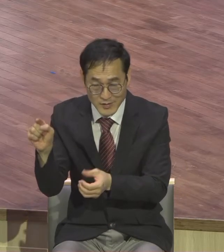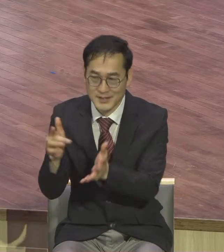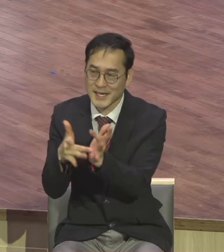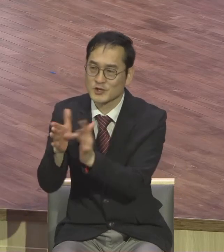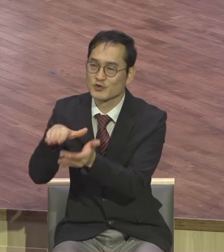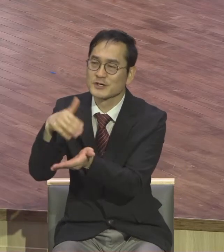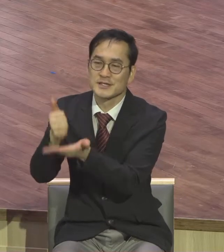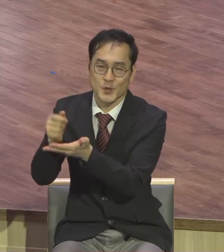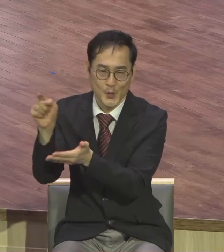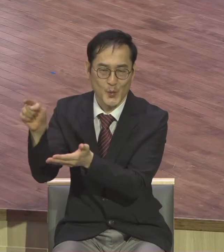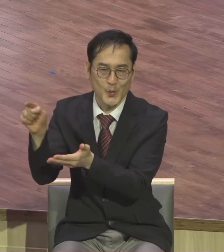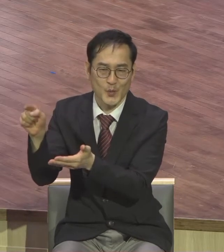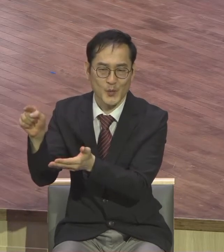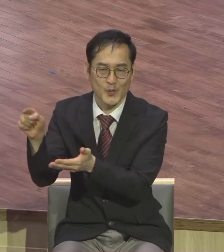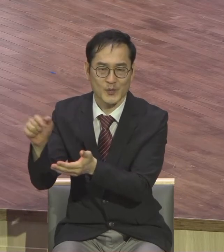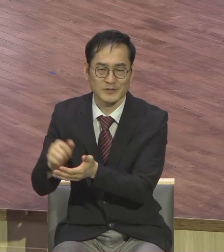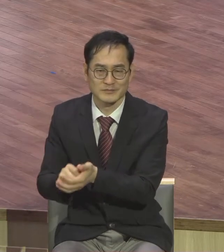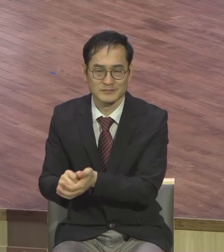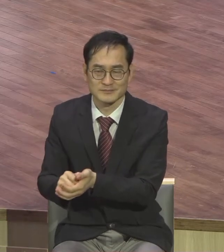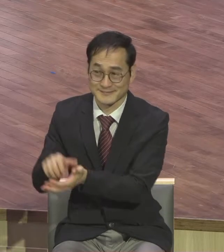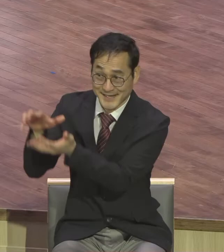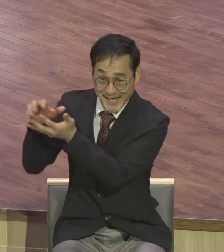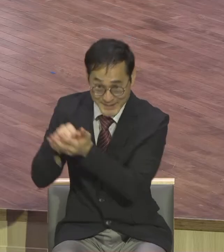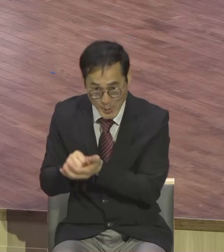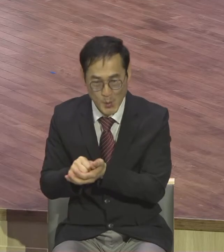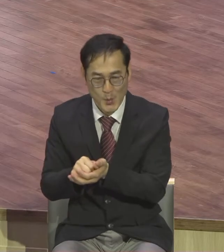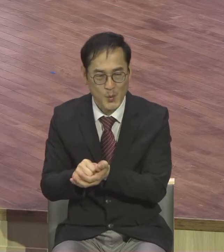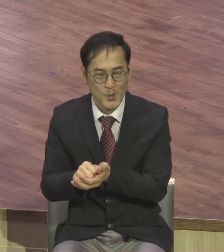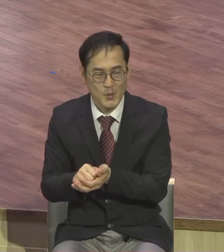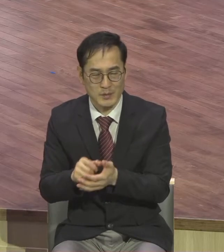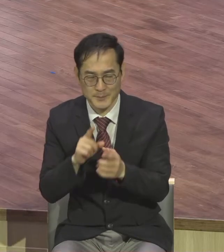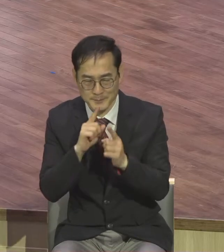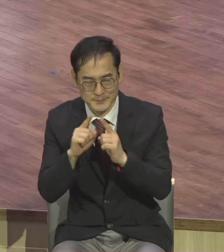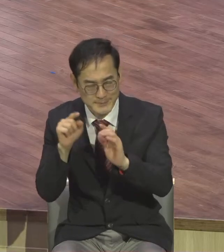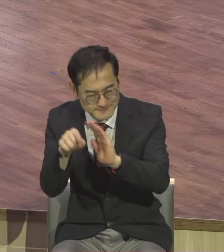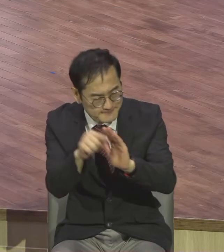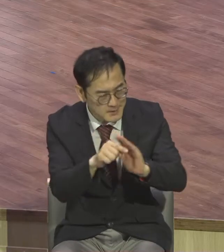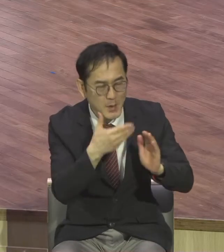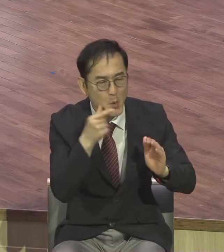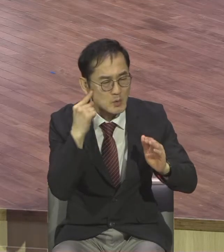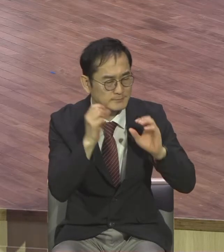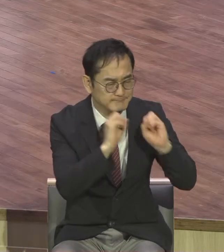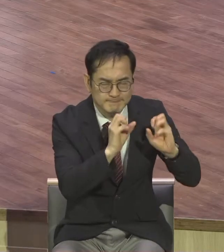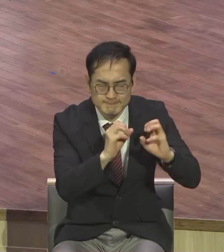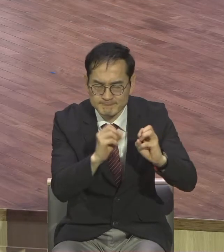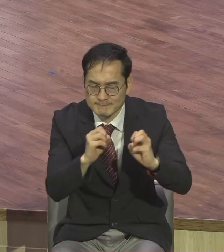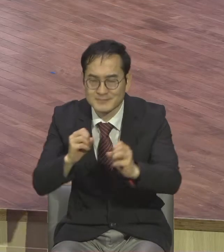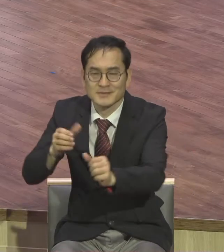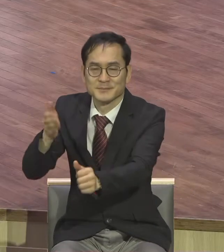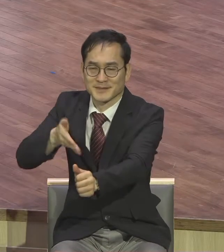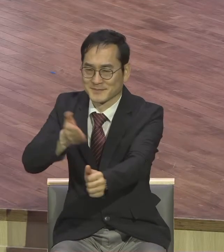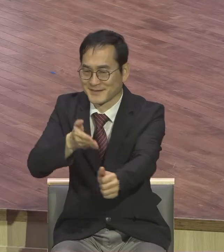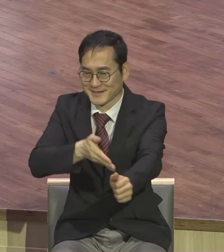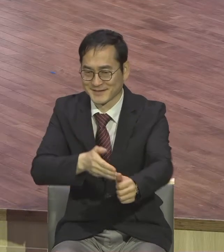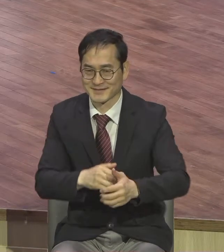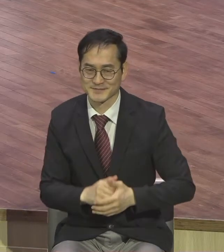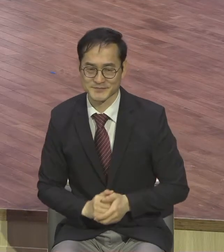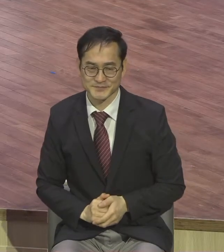천국문을 여는 그러한 생명군의 주역들 되시기를 제목으로 축복합니다 두 번째로